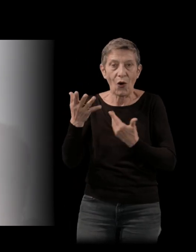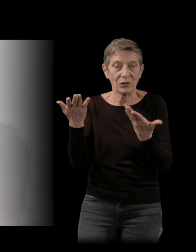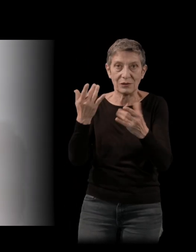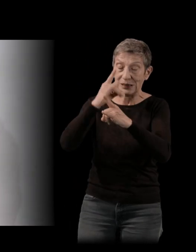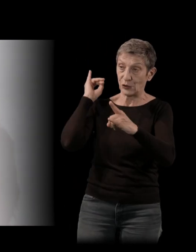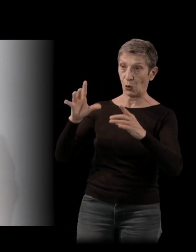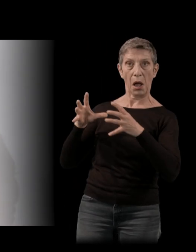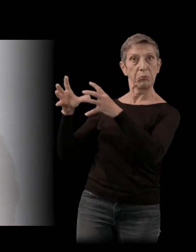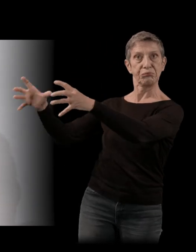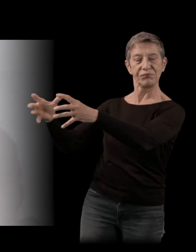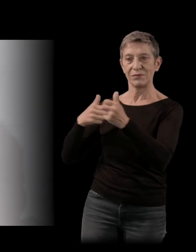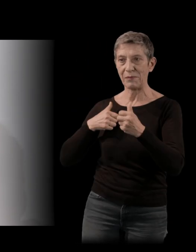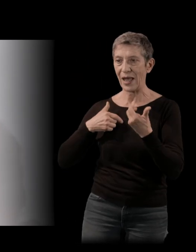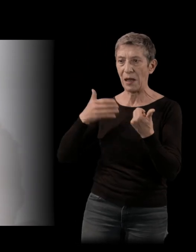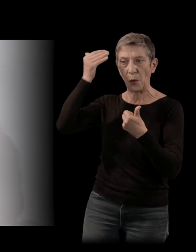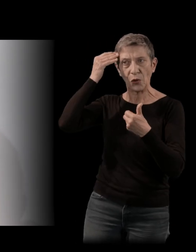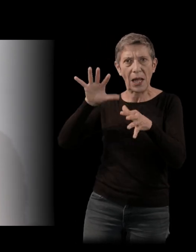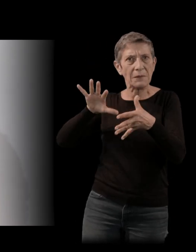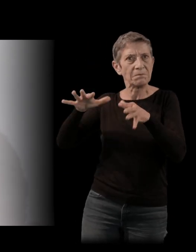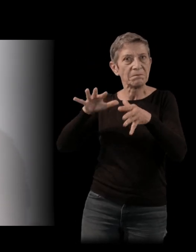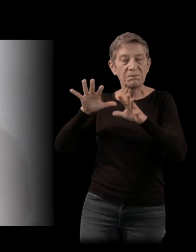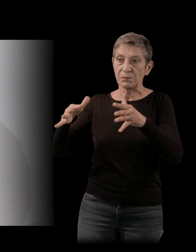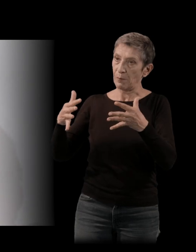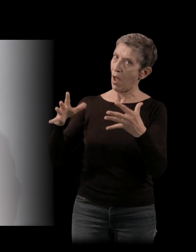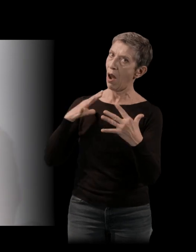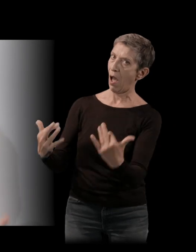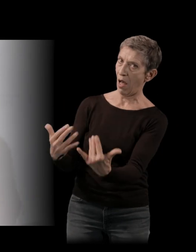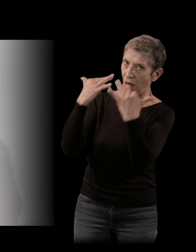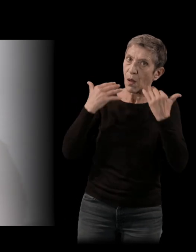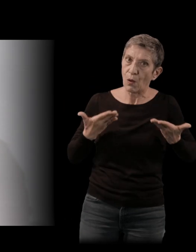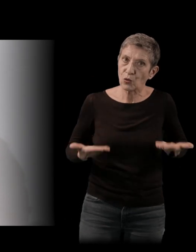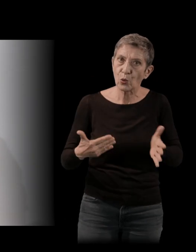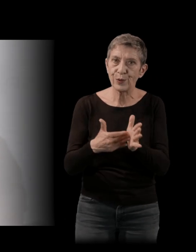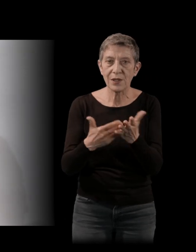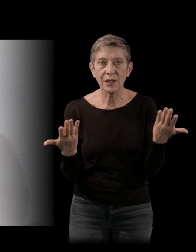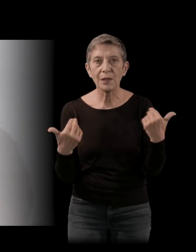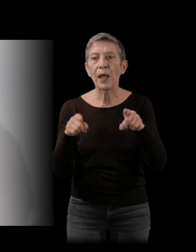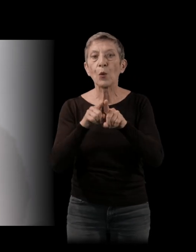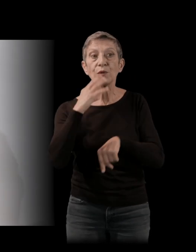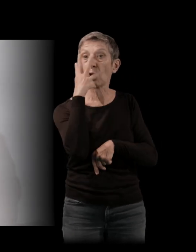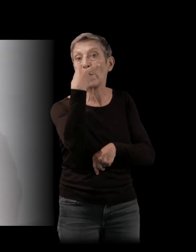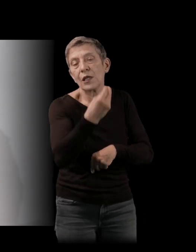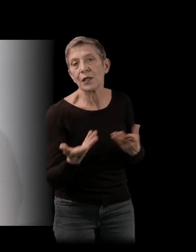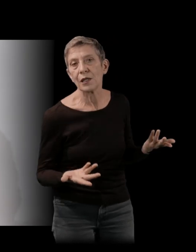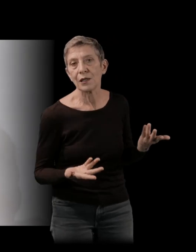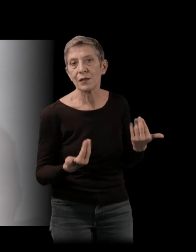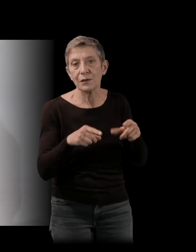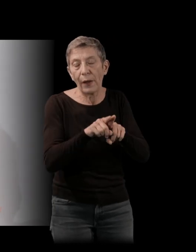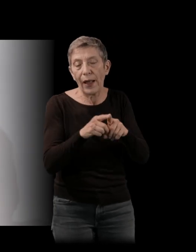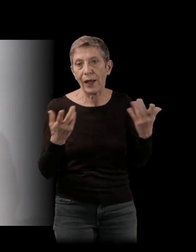pas bien et qui, pourtant, nous travaille encore tellement. C'est la même chose avec les Antilles et là,'est vrai que je pars